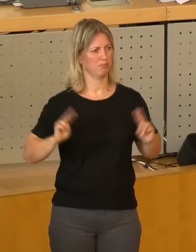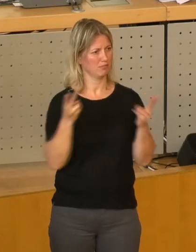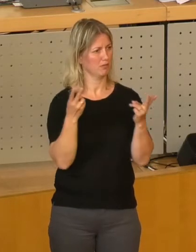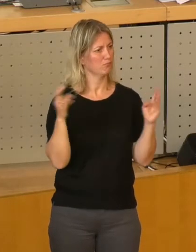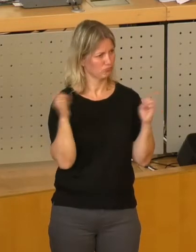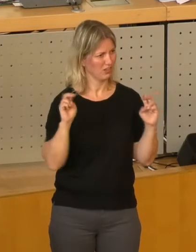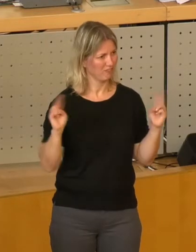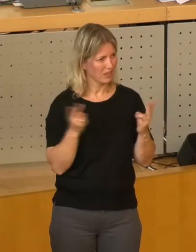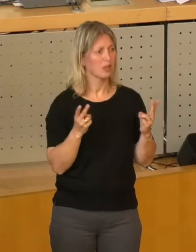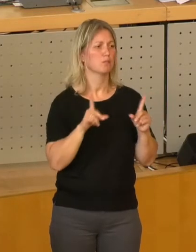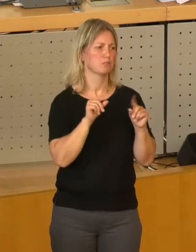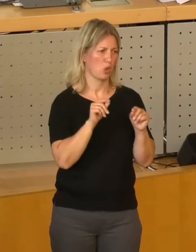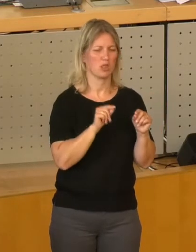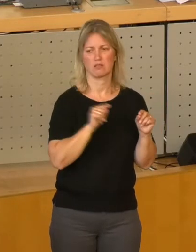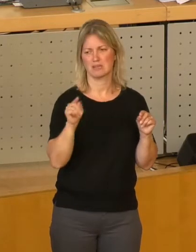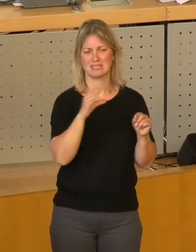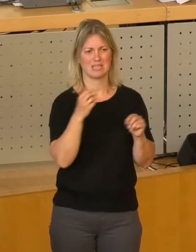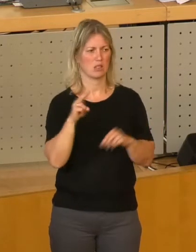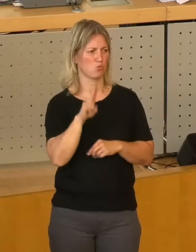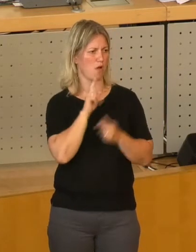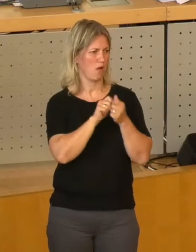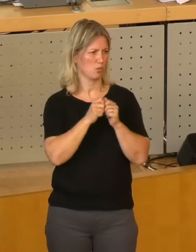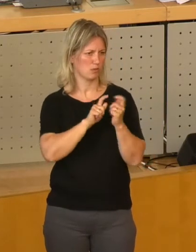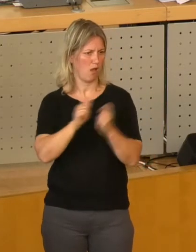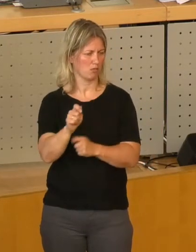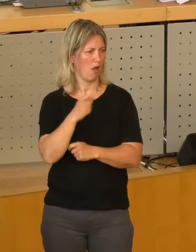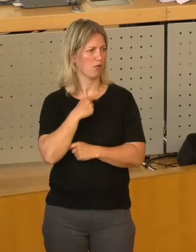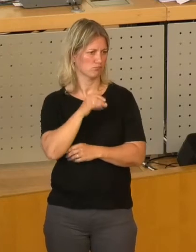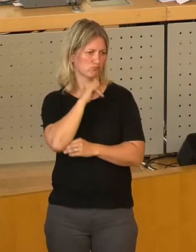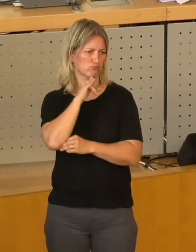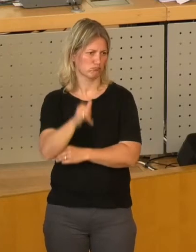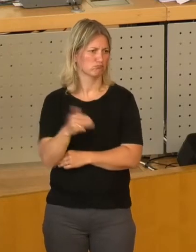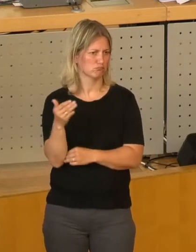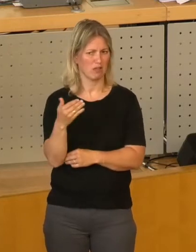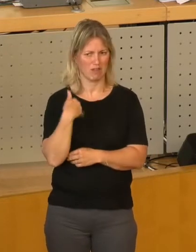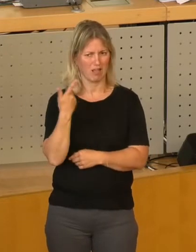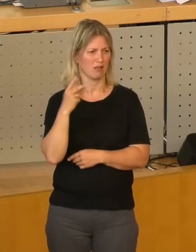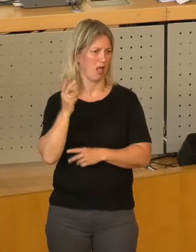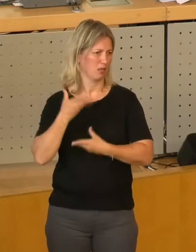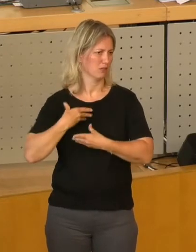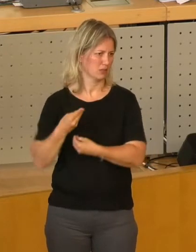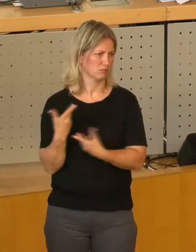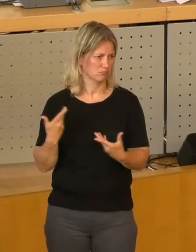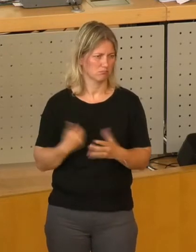CDU zustimmen, beziehungsweise den könnten wir dann auch gleich mit übernehmen.